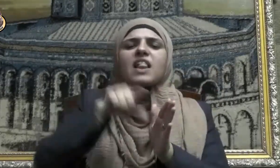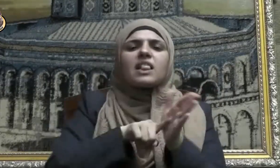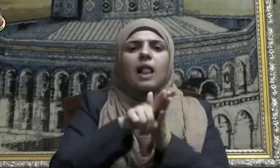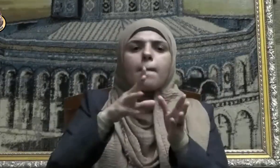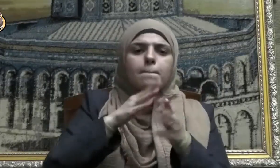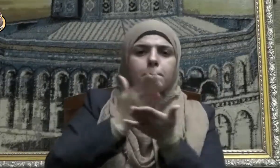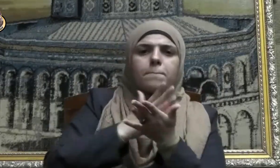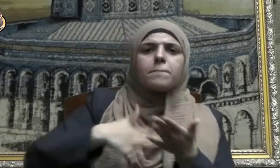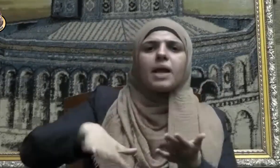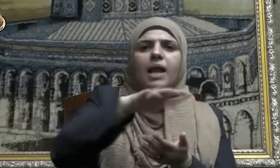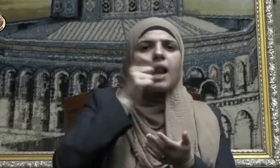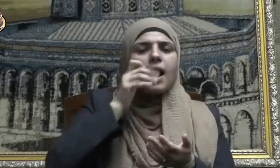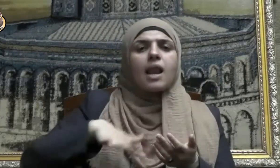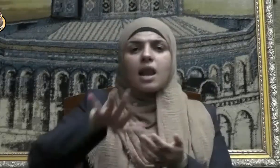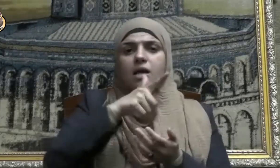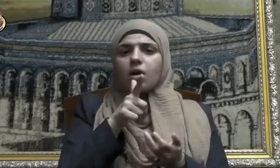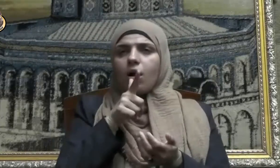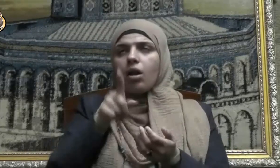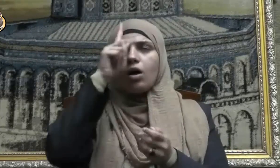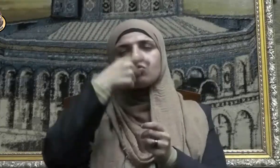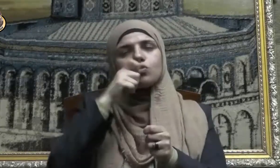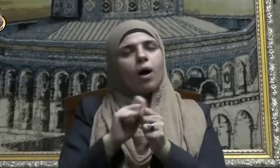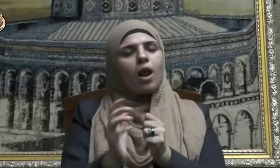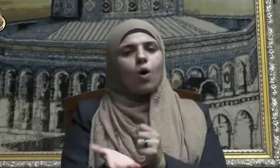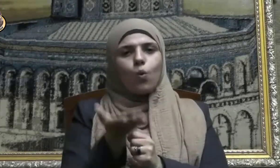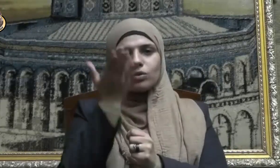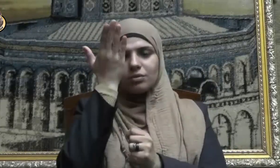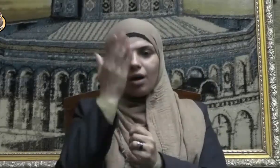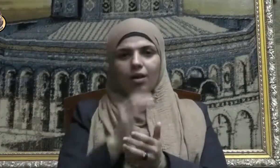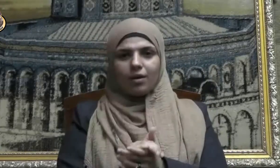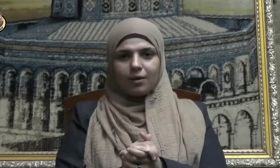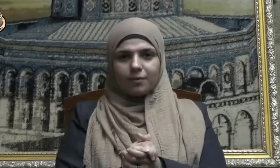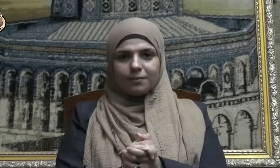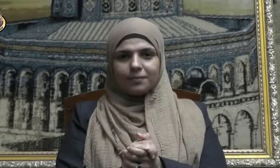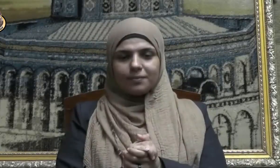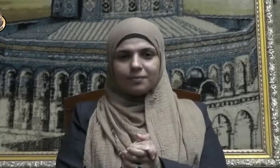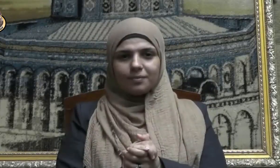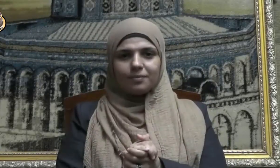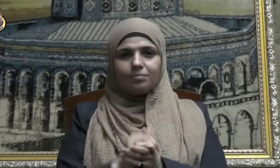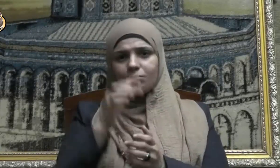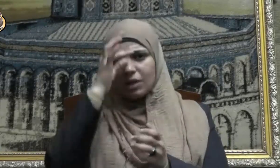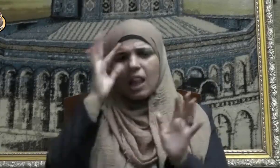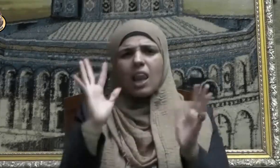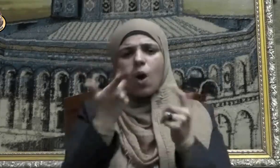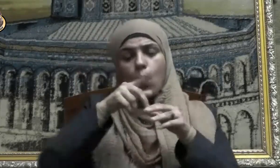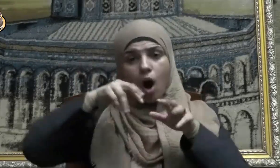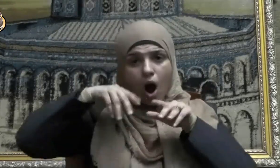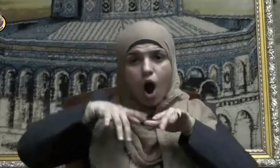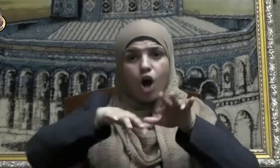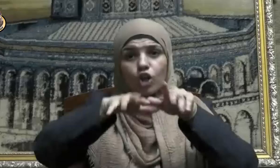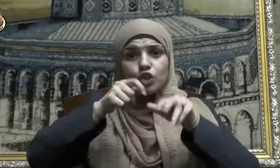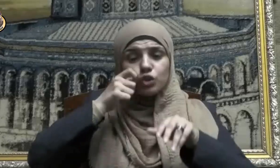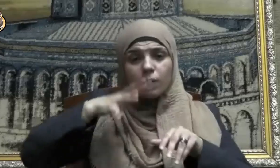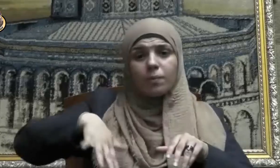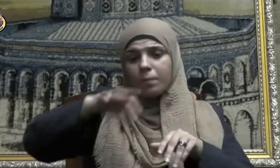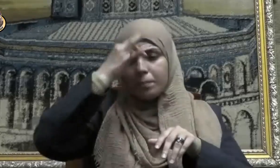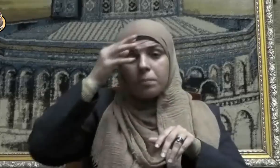حيث يقول الحق سبحانه وتعالى لو خرجوا فيكم ما زادوكم إلا